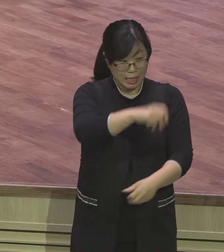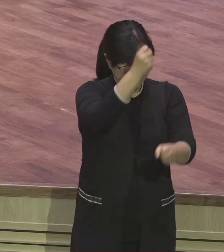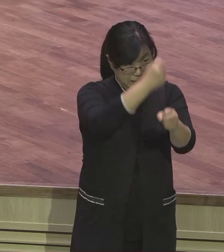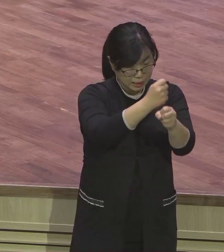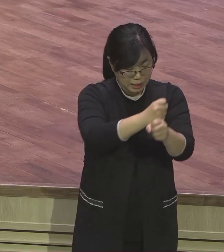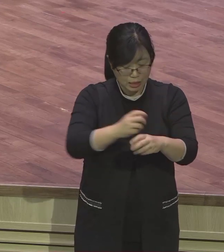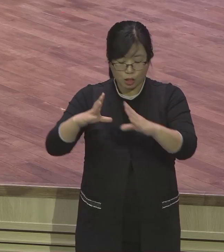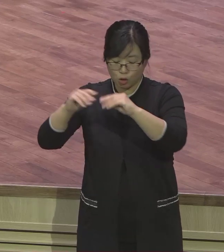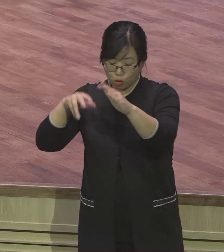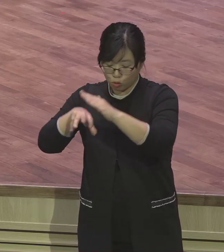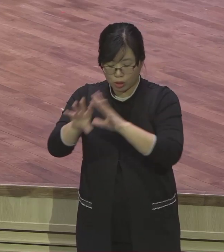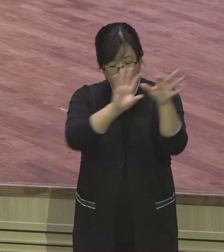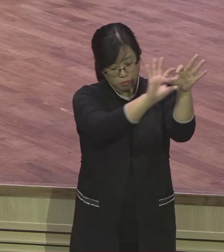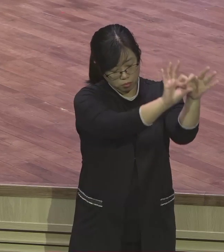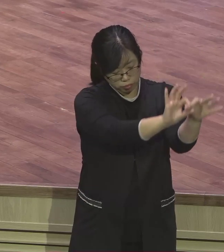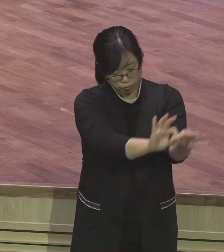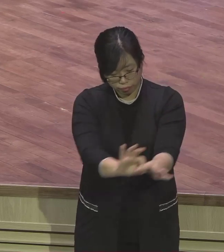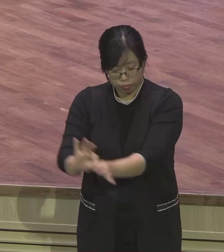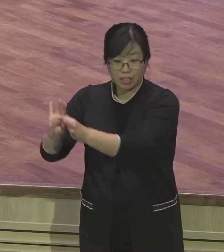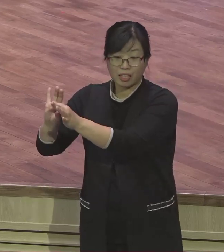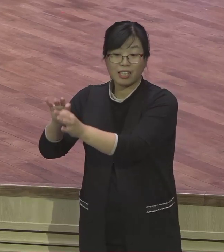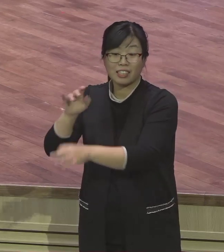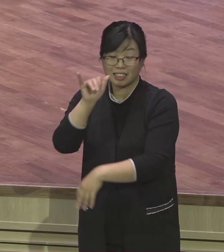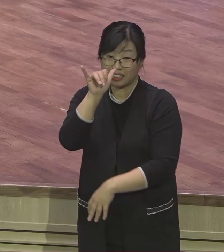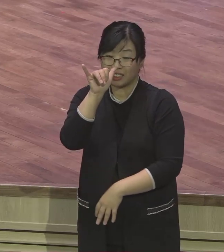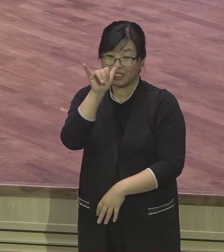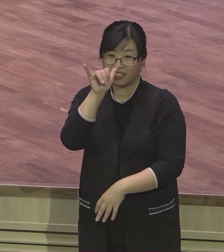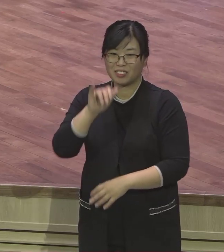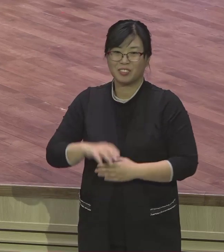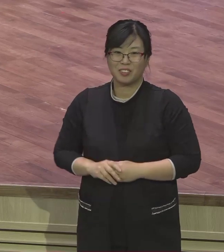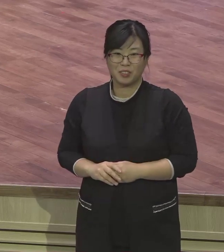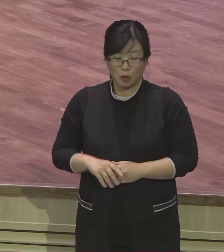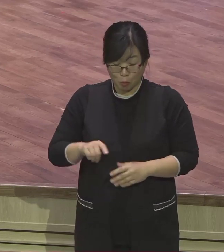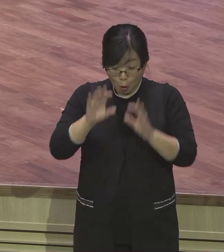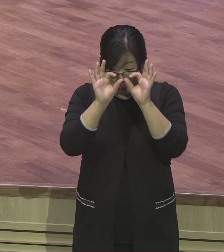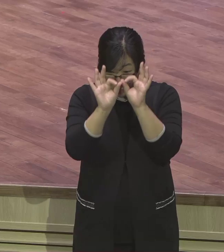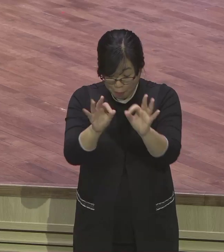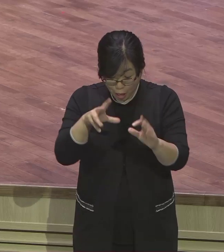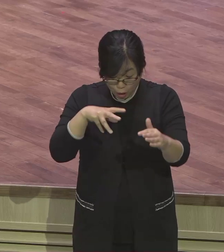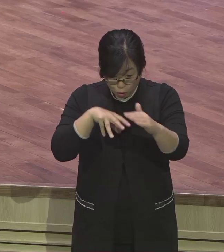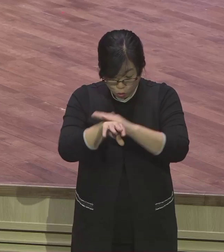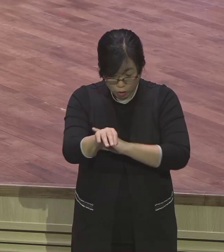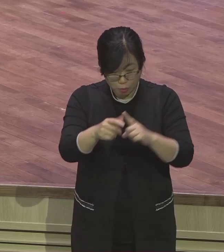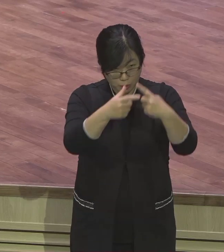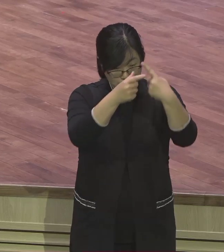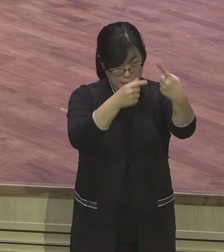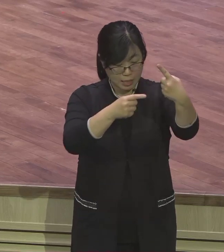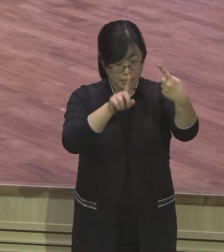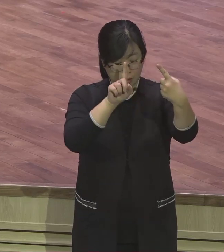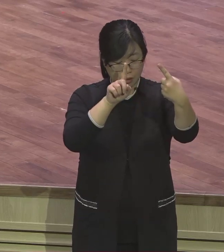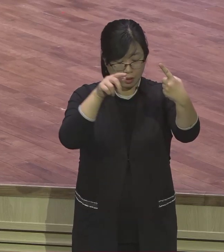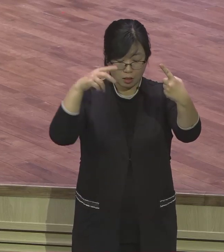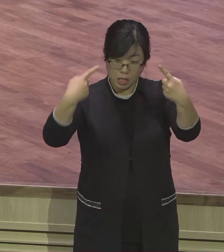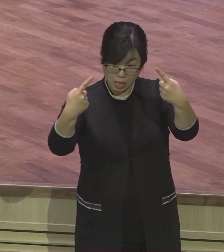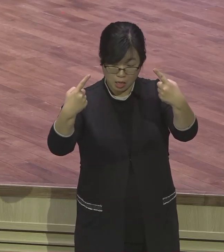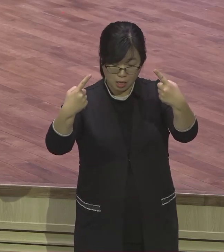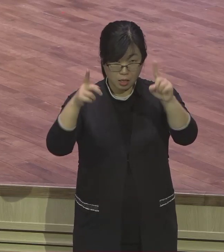끝나고 있는데 뭐라고 말하면 우리가 주류국기가 아니에요. 바로 그리고 이어집니다. 그리고라는 접속사로 바로 주류국기 시작돼요. 그리고